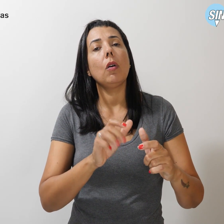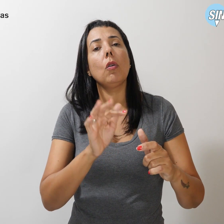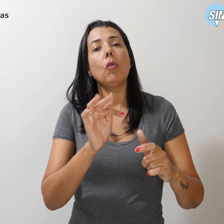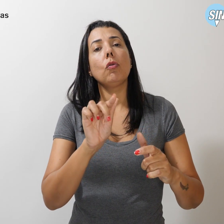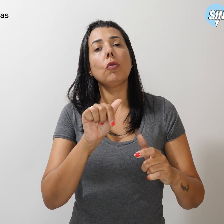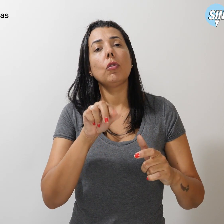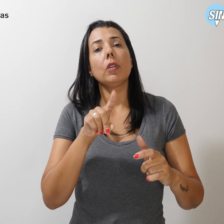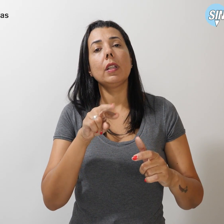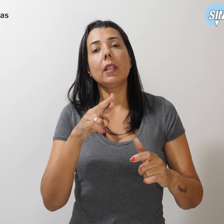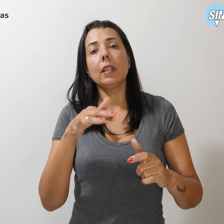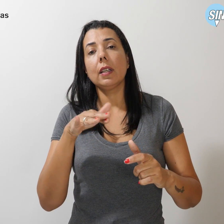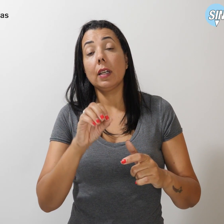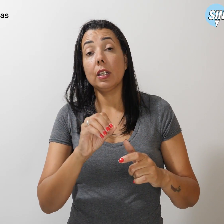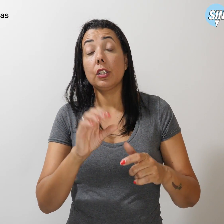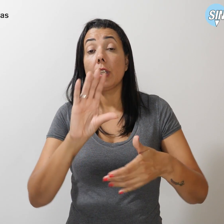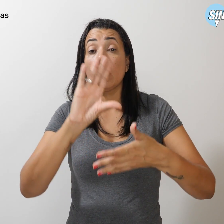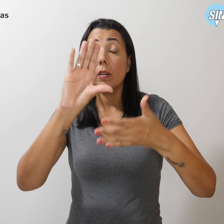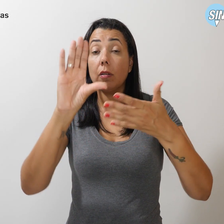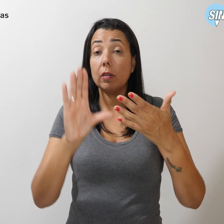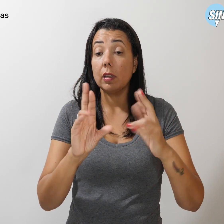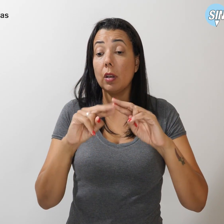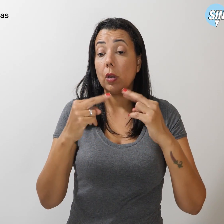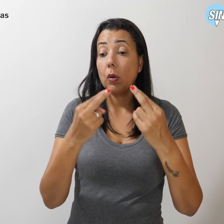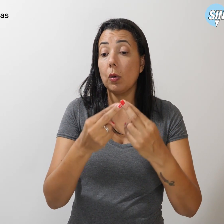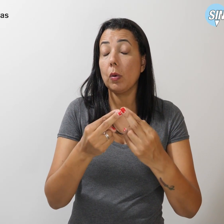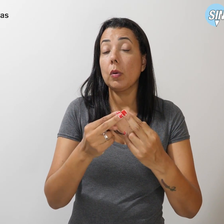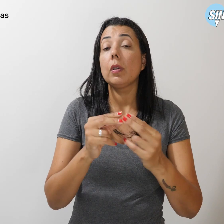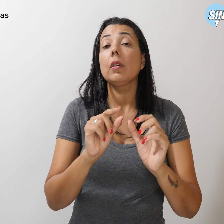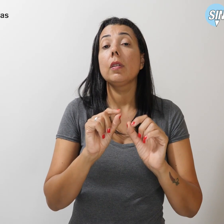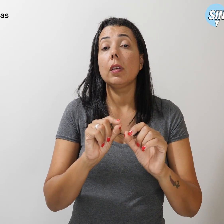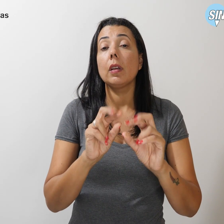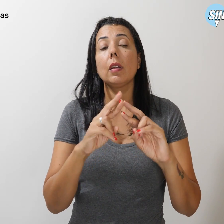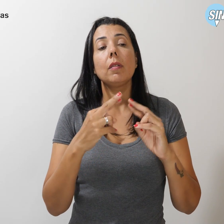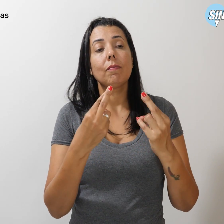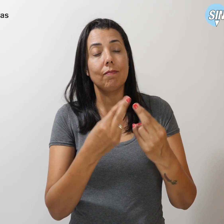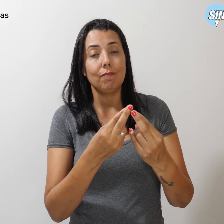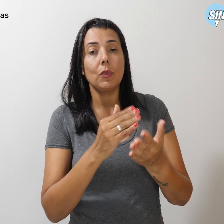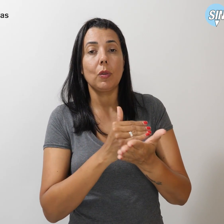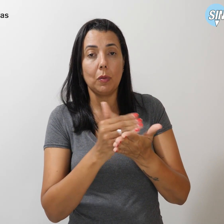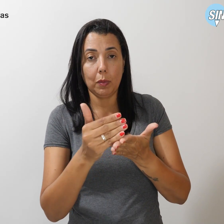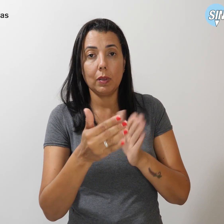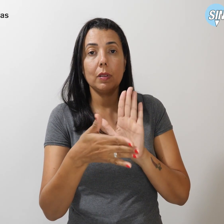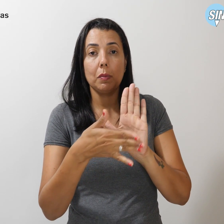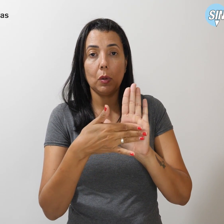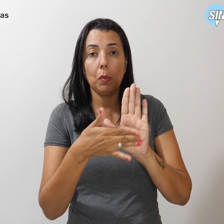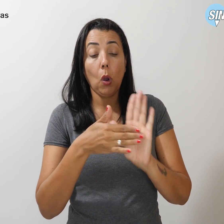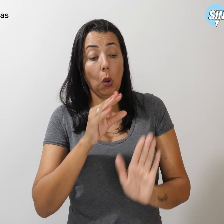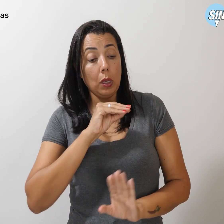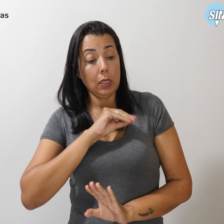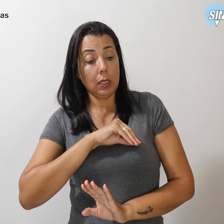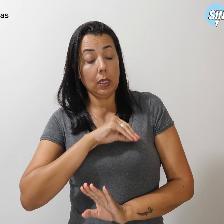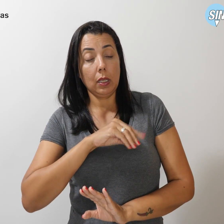a categoria se reúne em Assembleia, dando início à campanha salarial 2023.